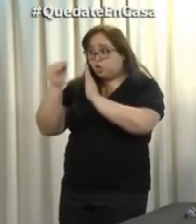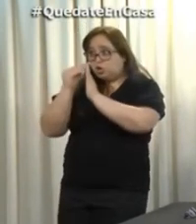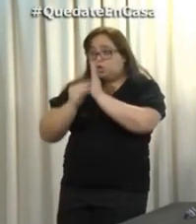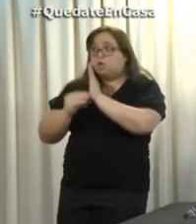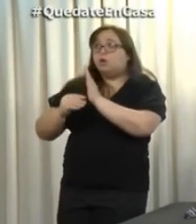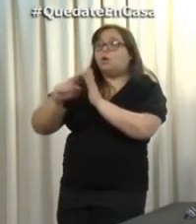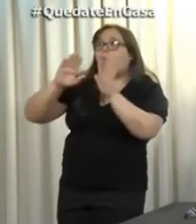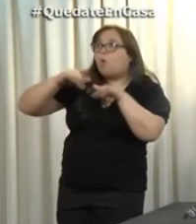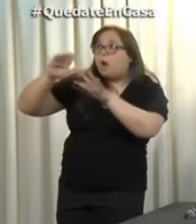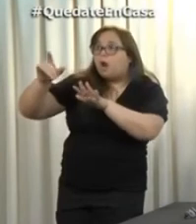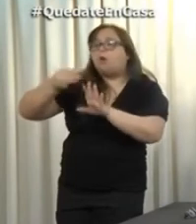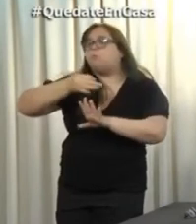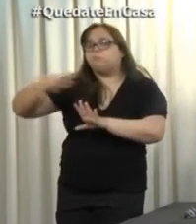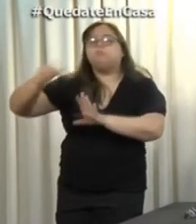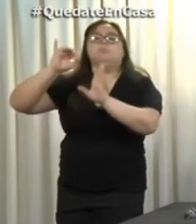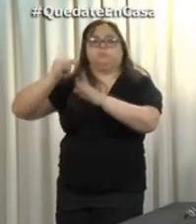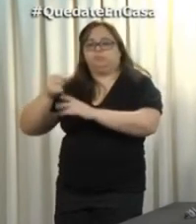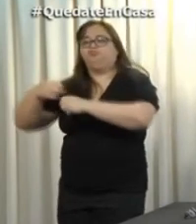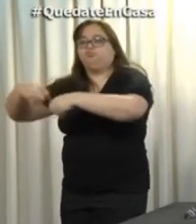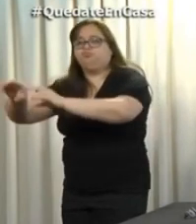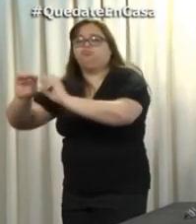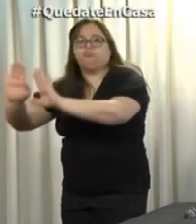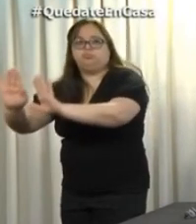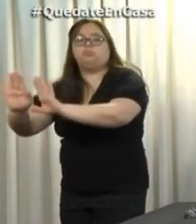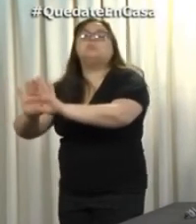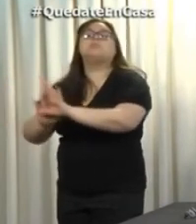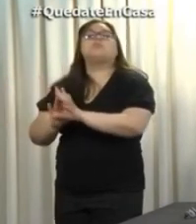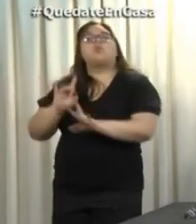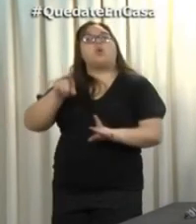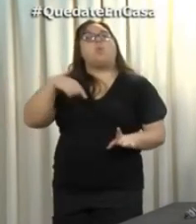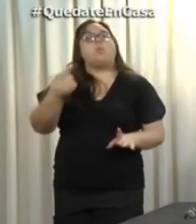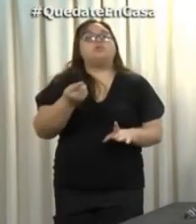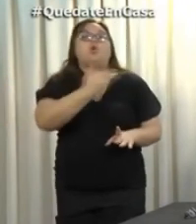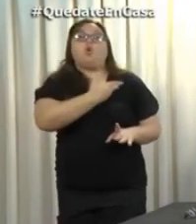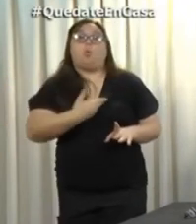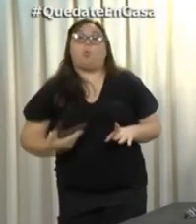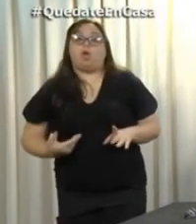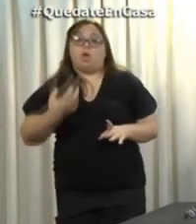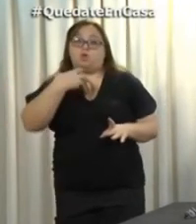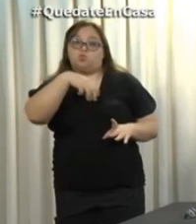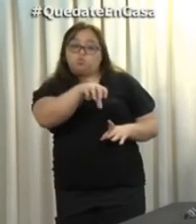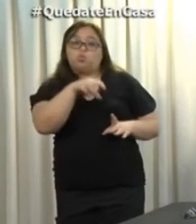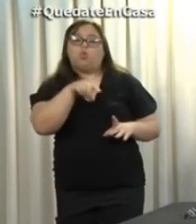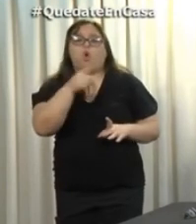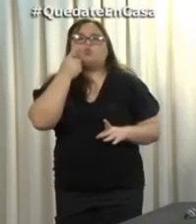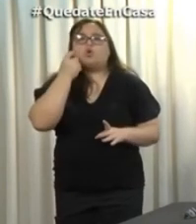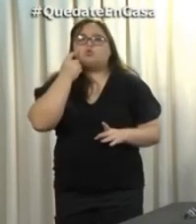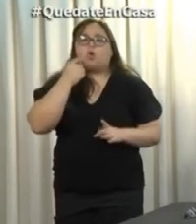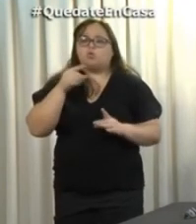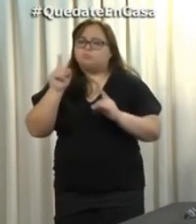corresponde. Después, el gobierno de la provincia está haciendo un control con las bases de datos